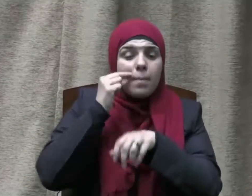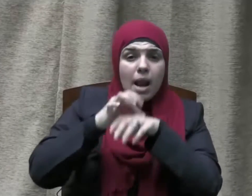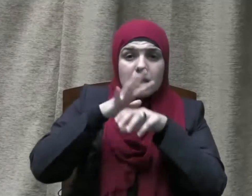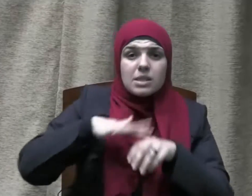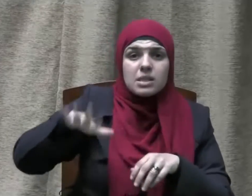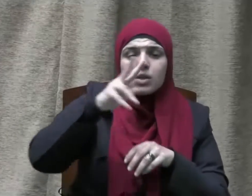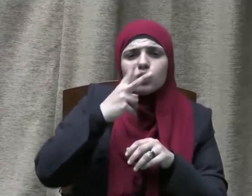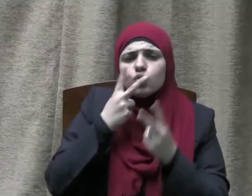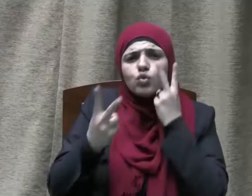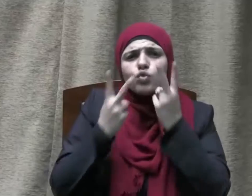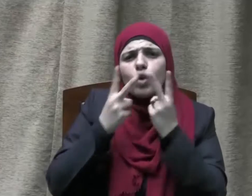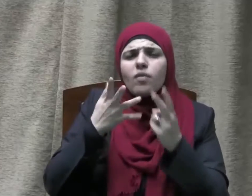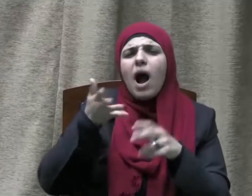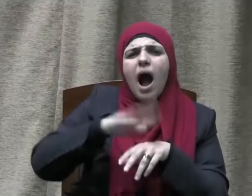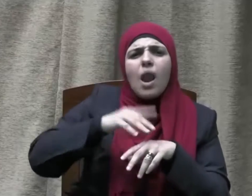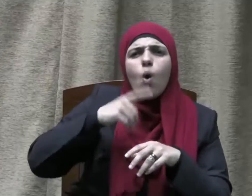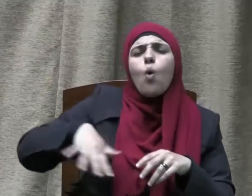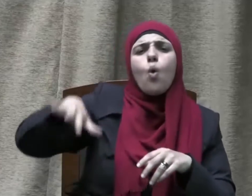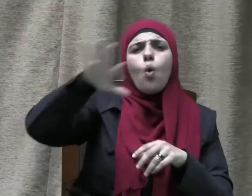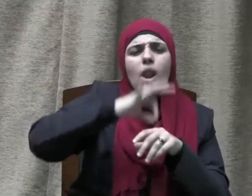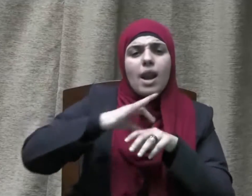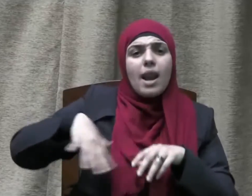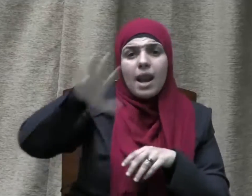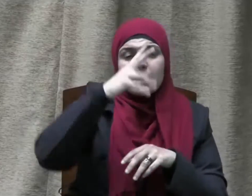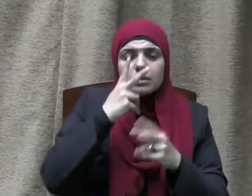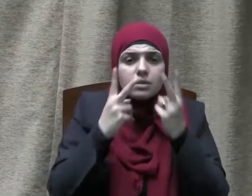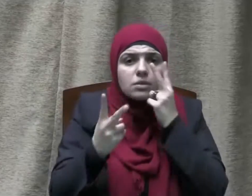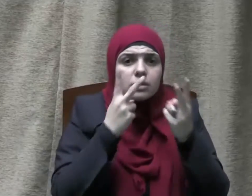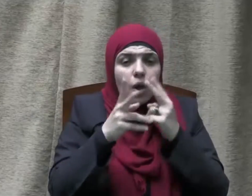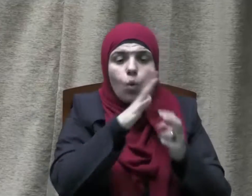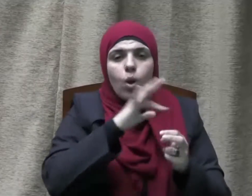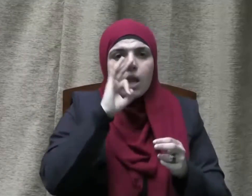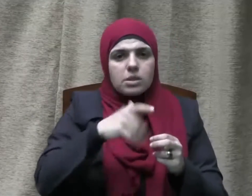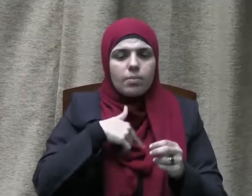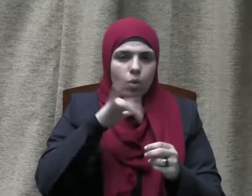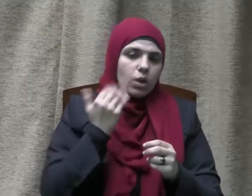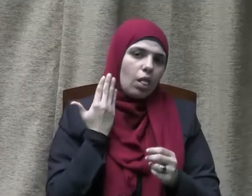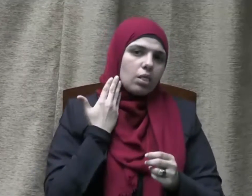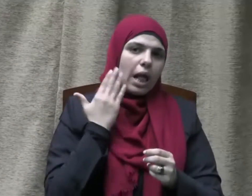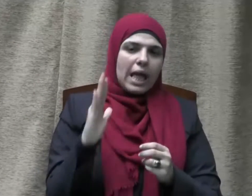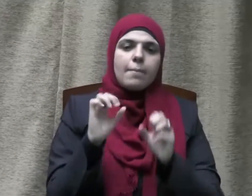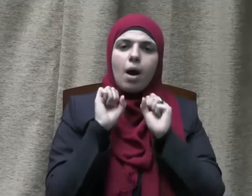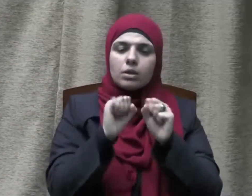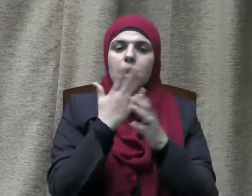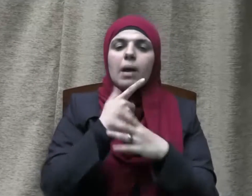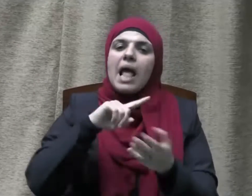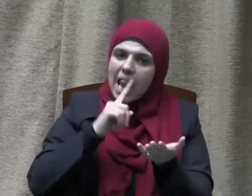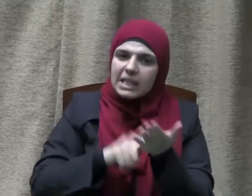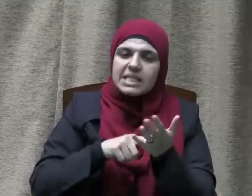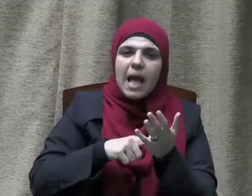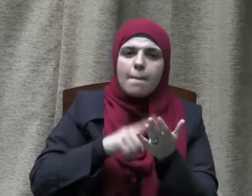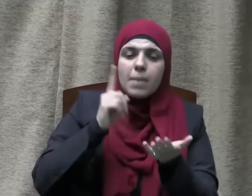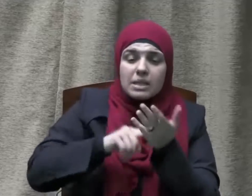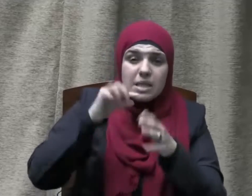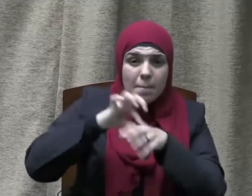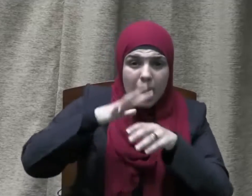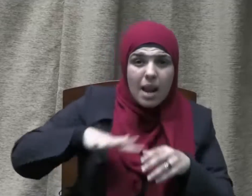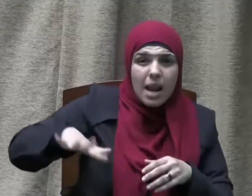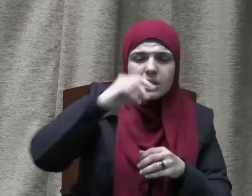سائر الأمم على قدر ما تقتضي من التكريم تلزم الأمة أن تقوم بواجبها